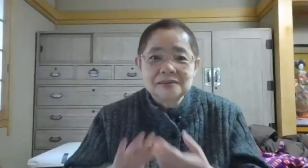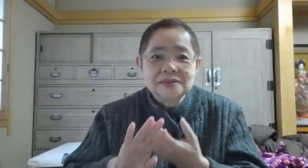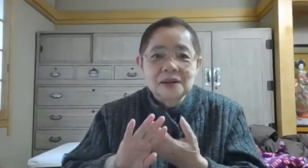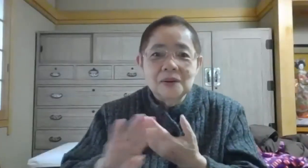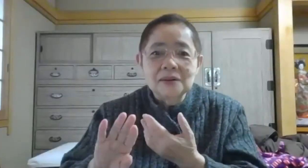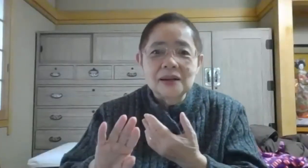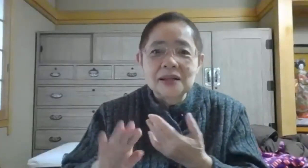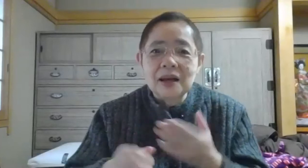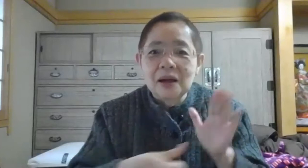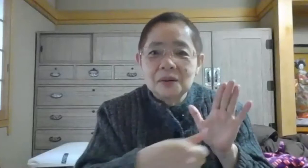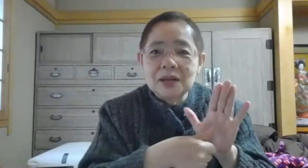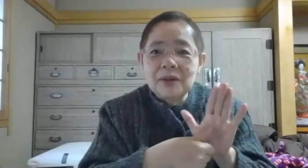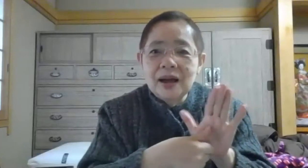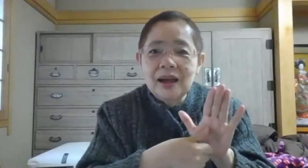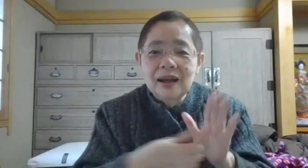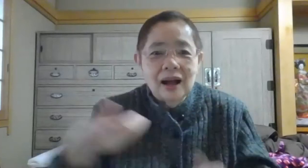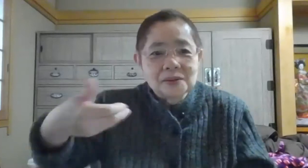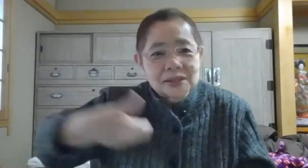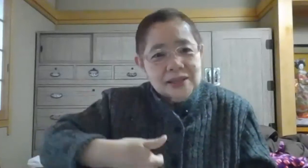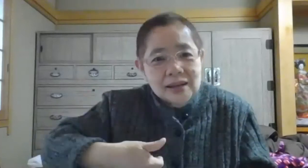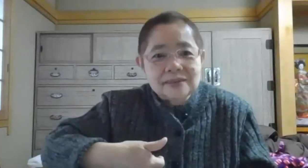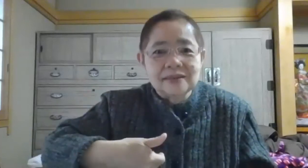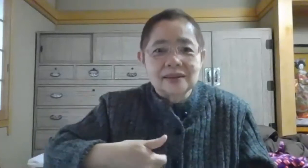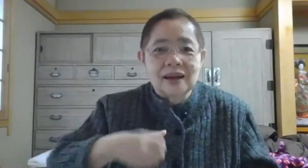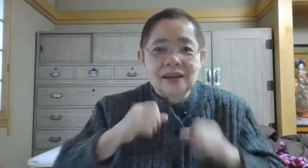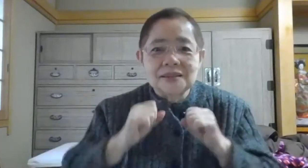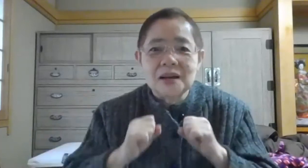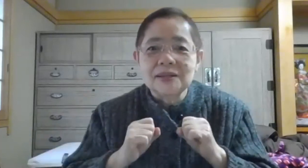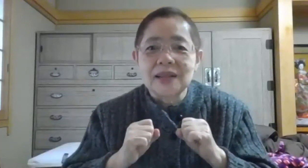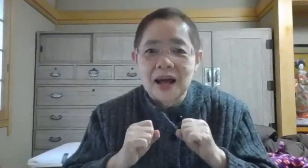ほかの方で、お名前を聞きたいという方がいらっしゃいましたら